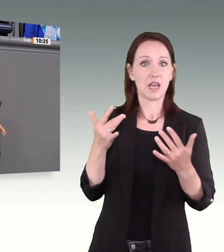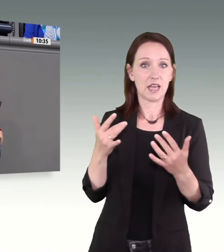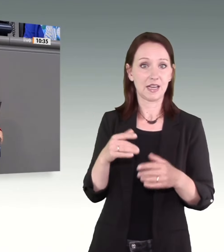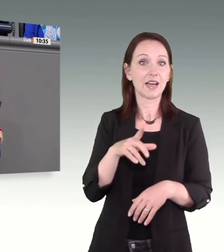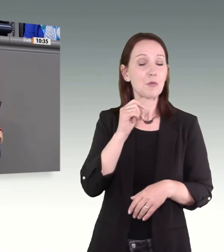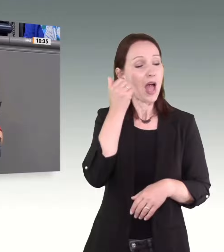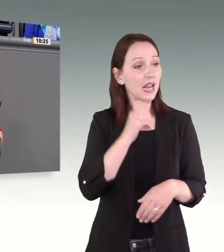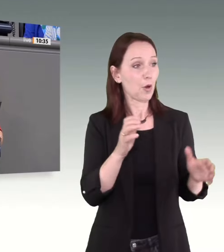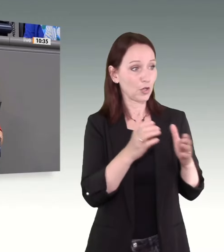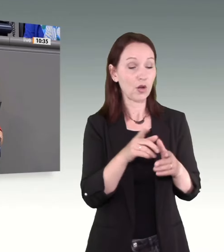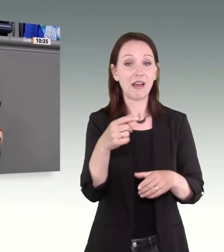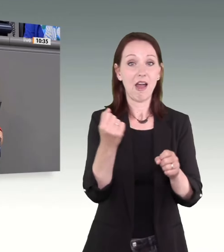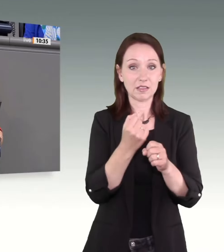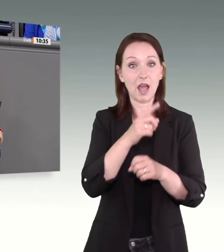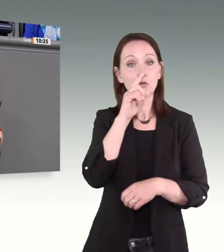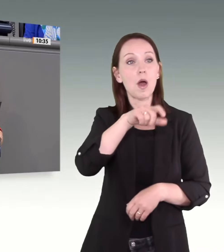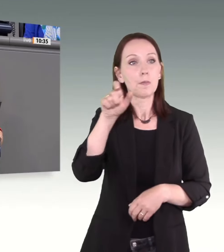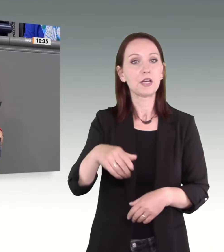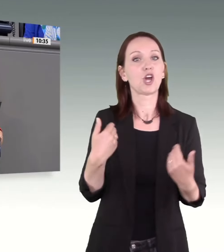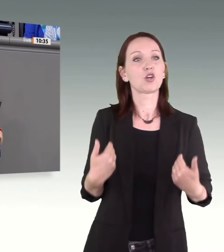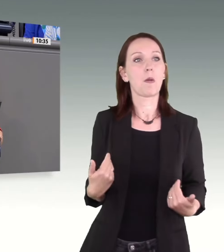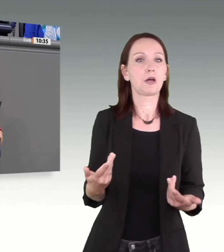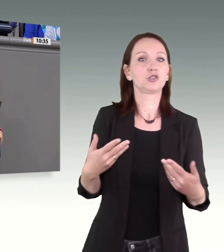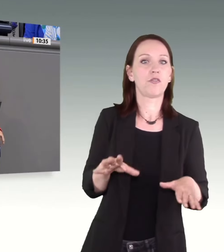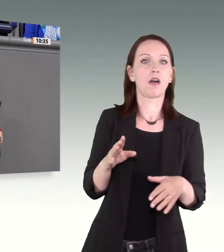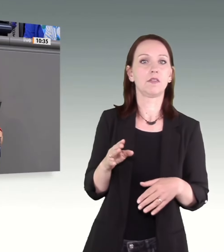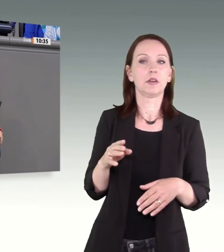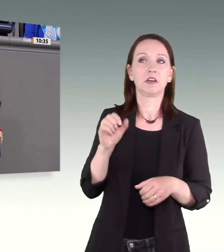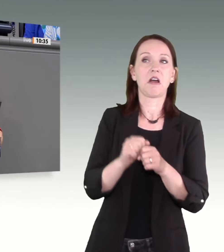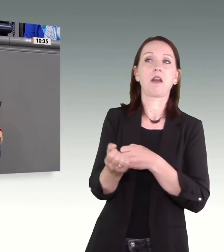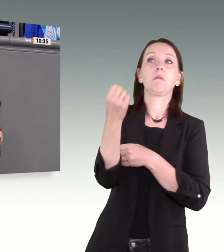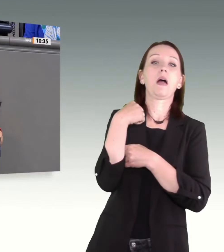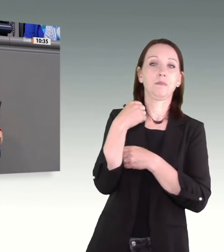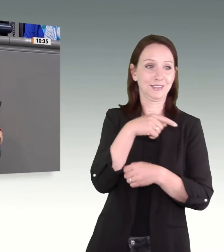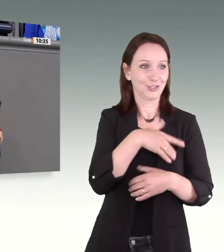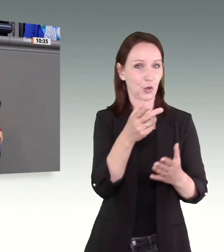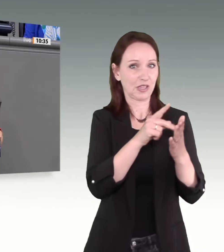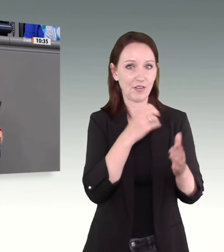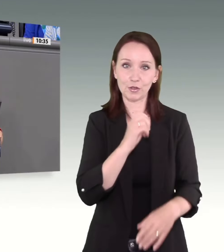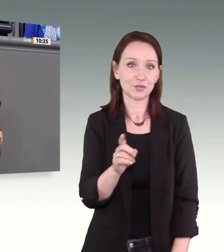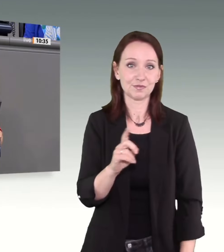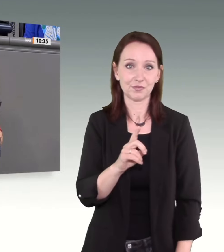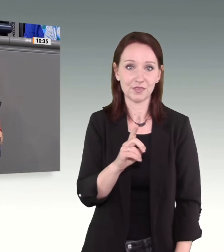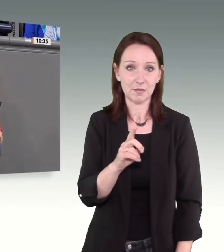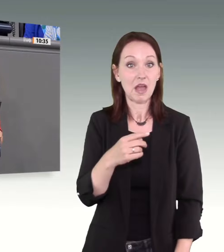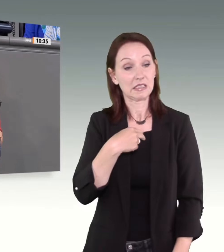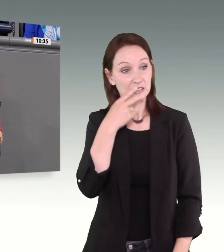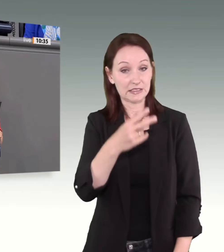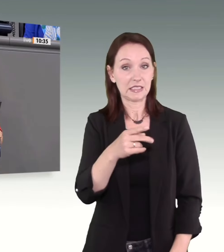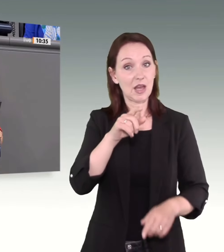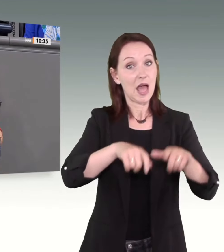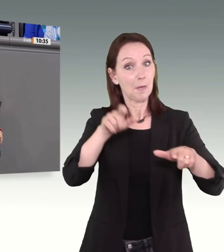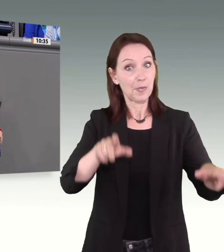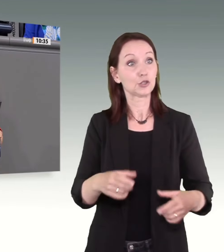nur körperlich unterlegene Menschen, wie Sie das gerne definieren würden. Sie treffen aus meiner Sicht sogar ganz klar starke Menschen,